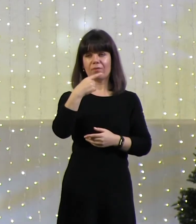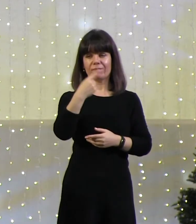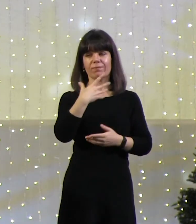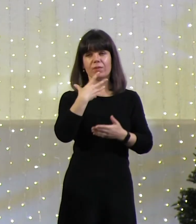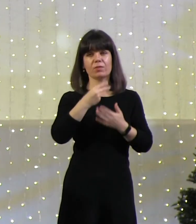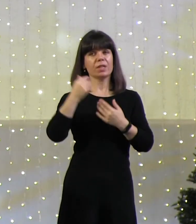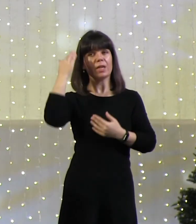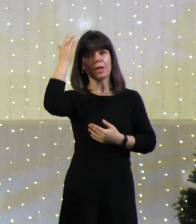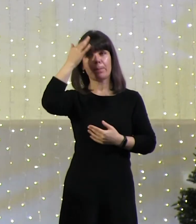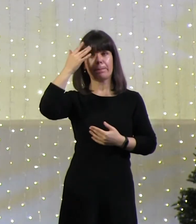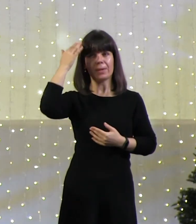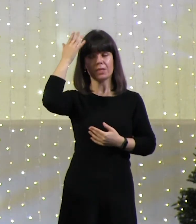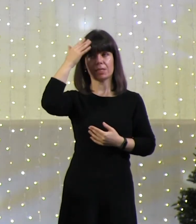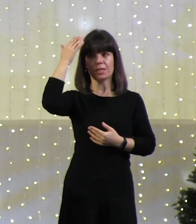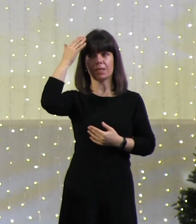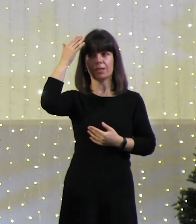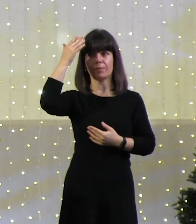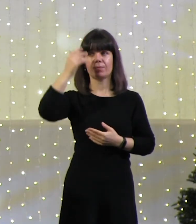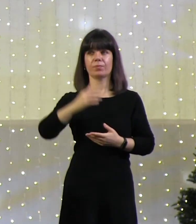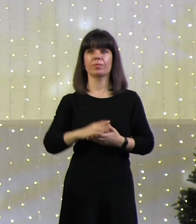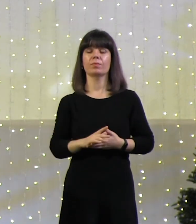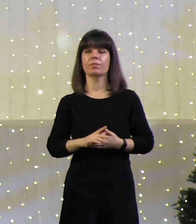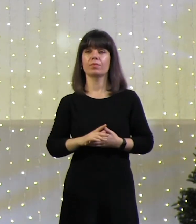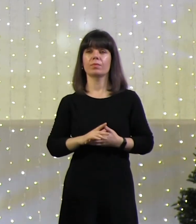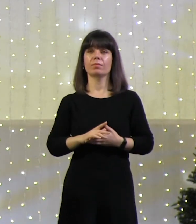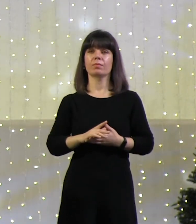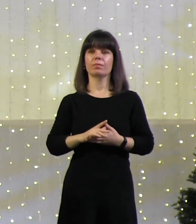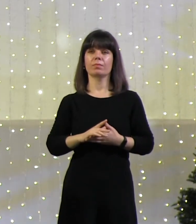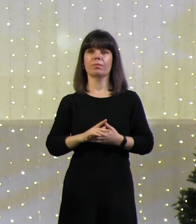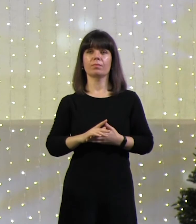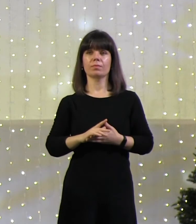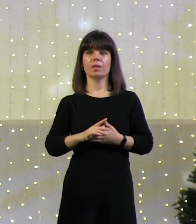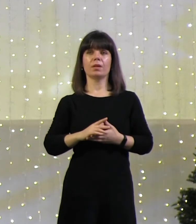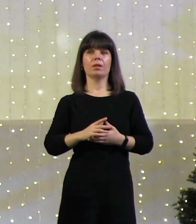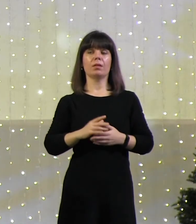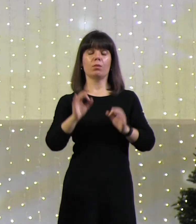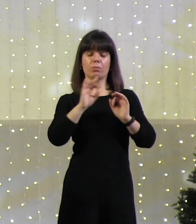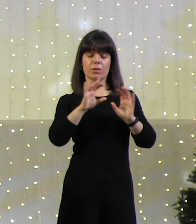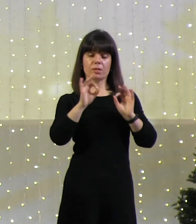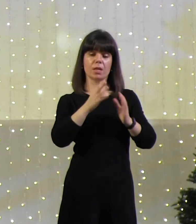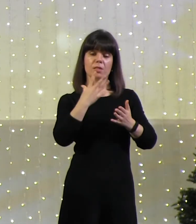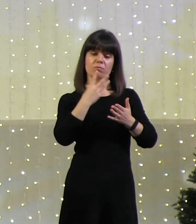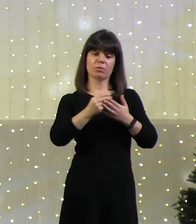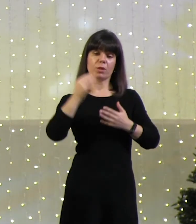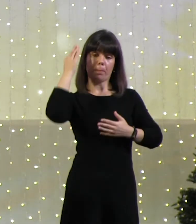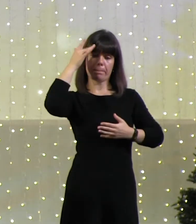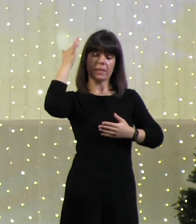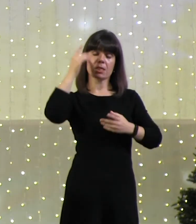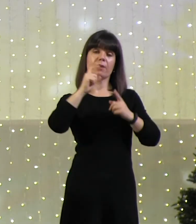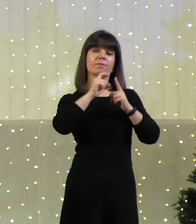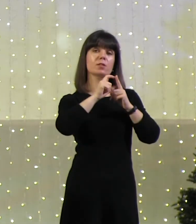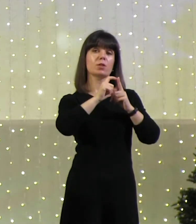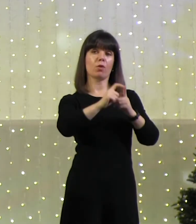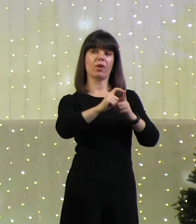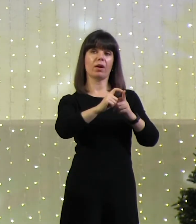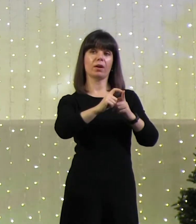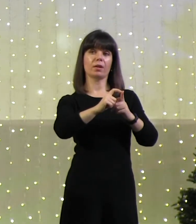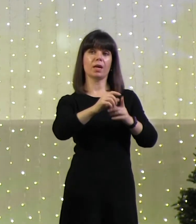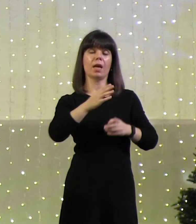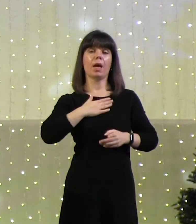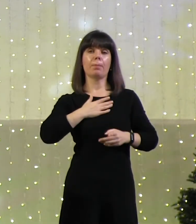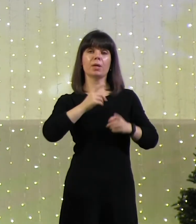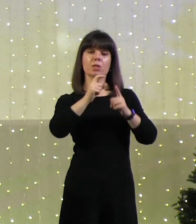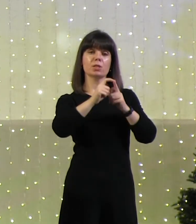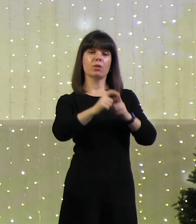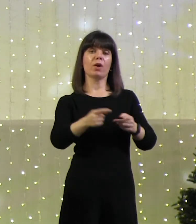воплощать воплощать мои мысли и формулировки в слова. Мои слова